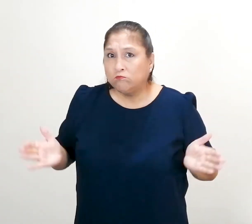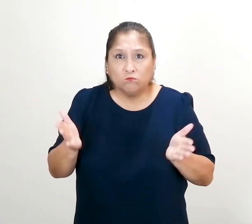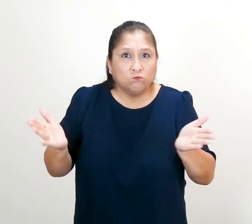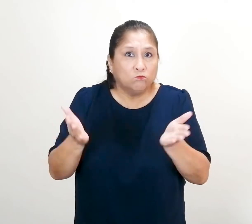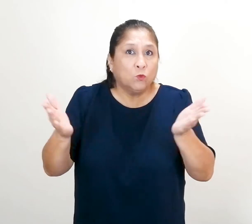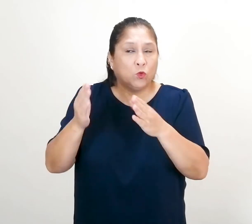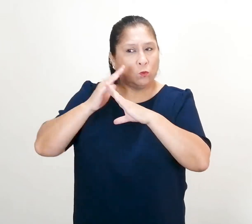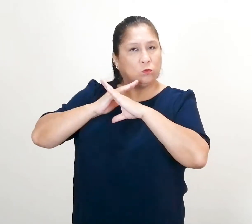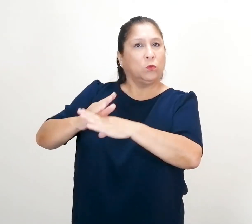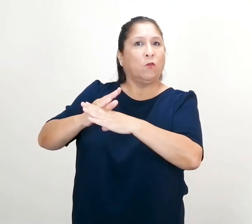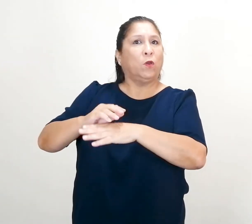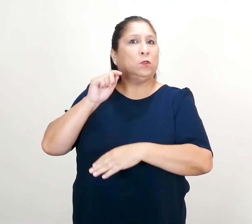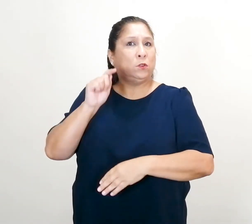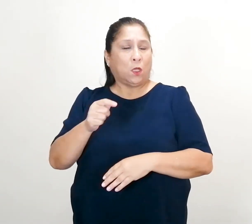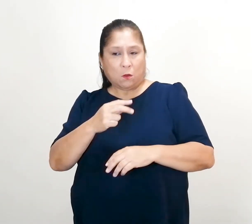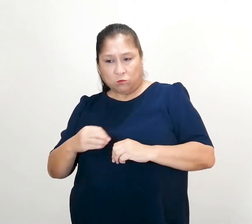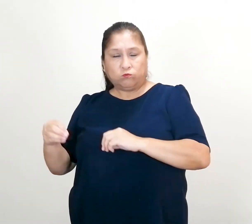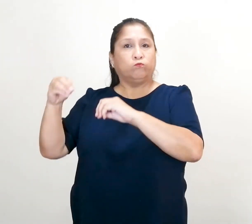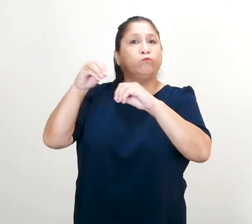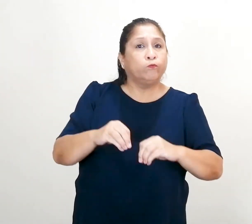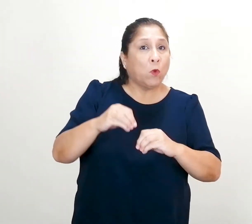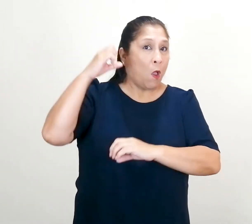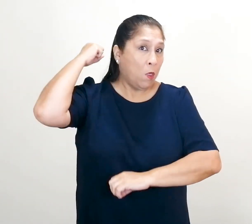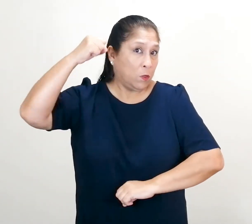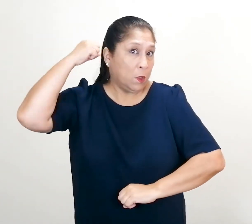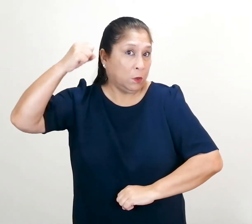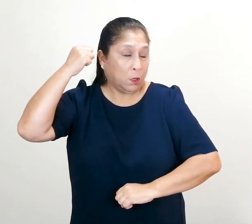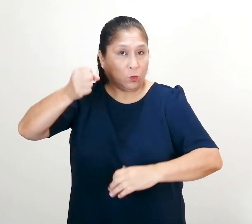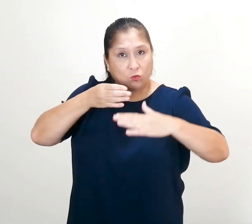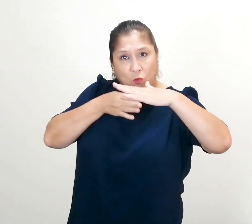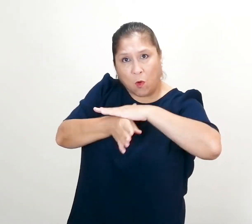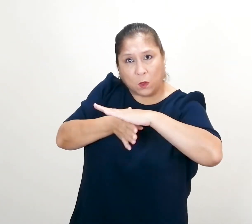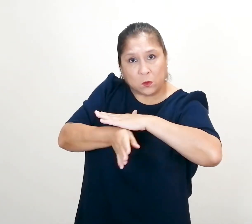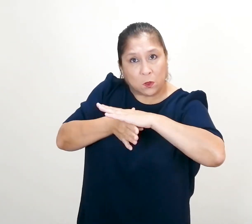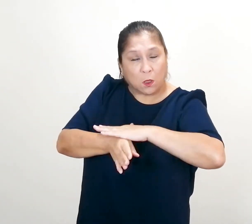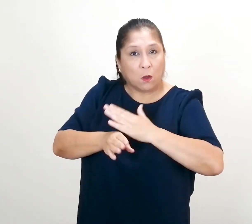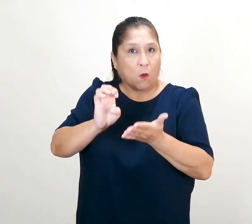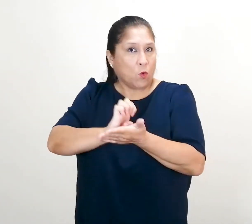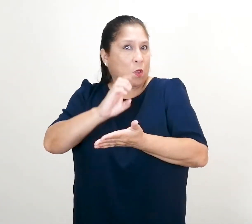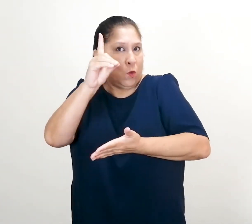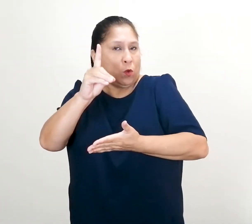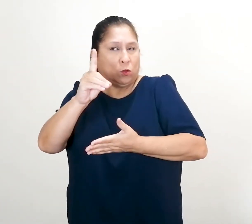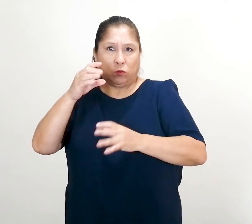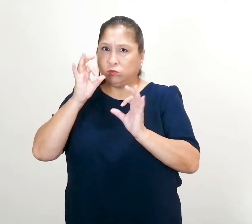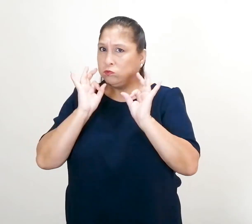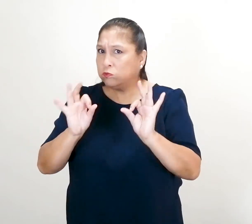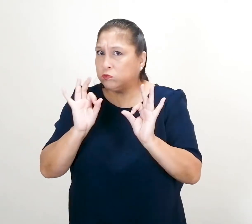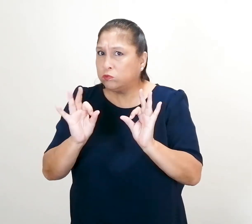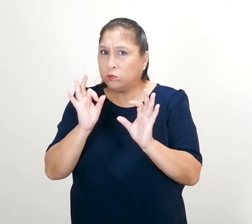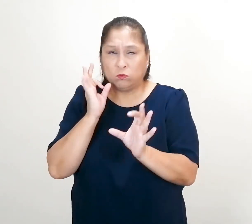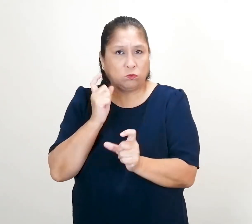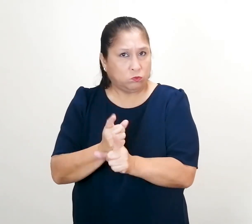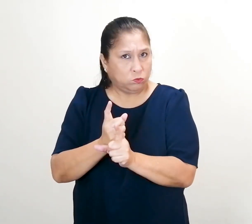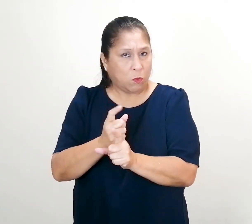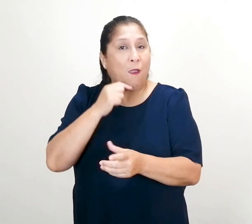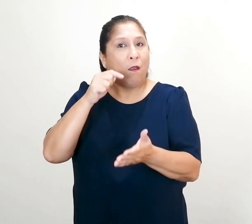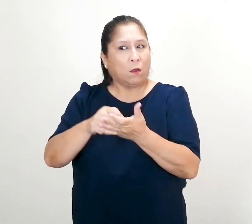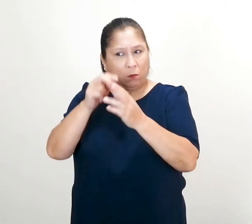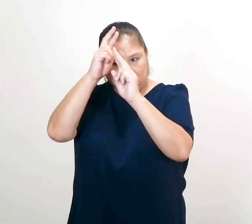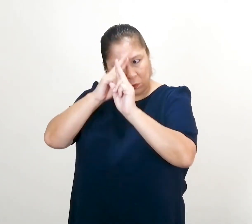defensa y o restitución del derecho a acceder a una educación adecuada y de calidad, que respete la dignidad de